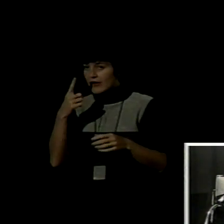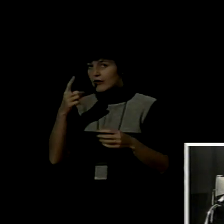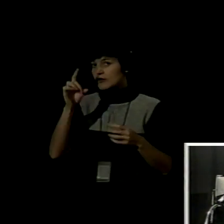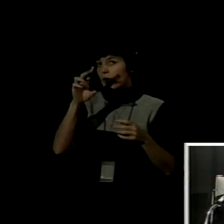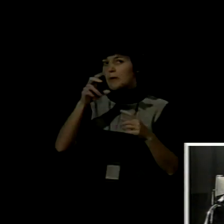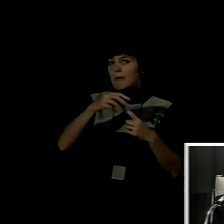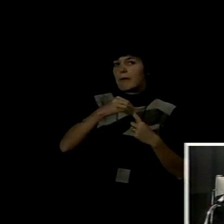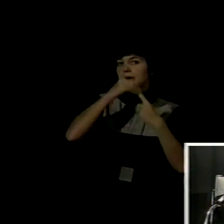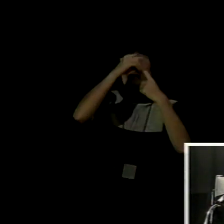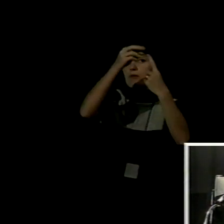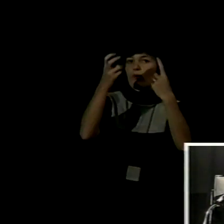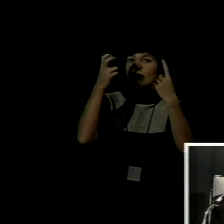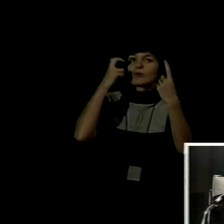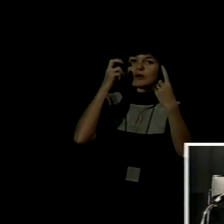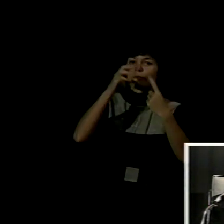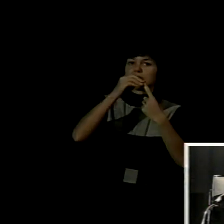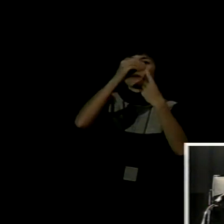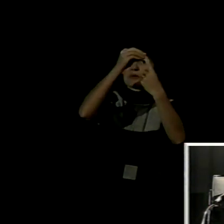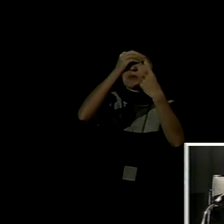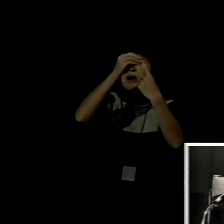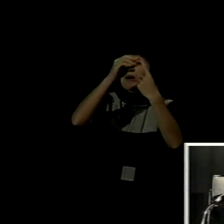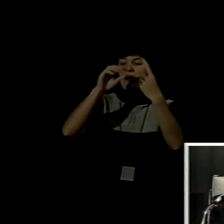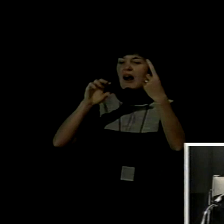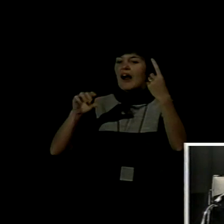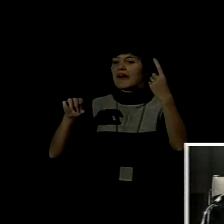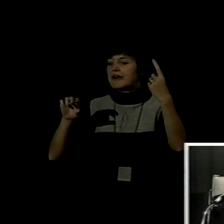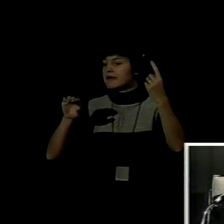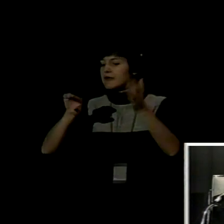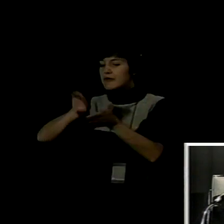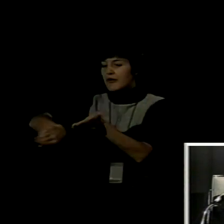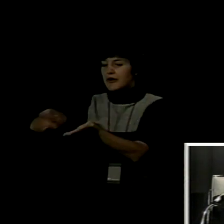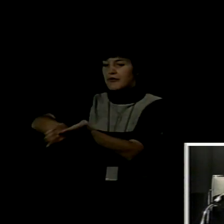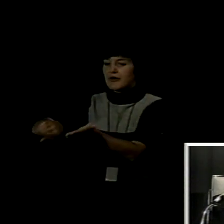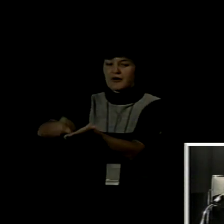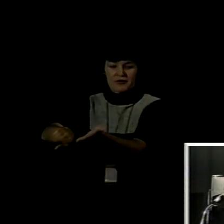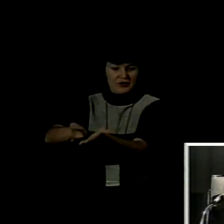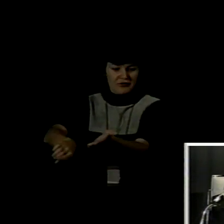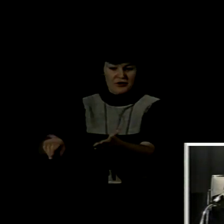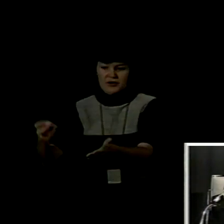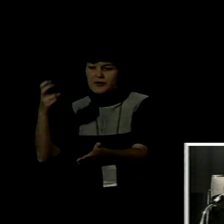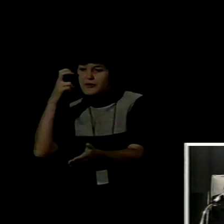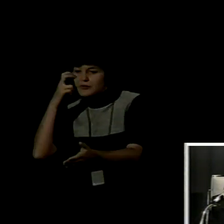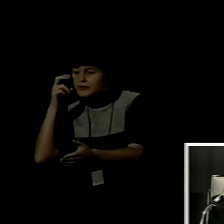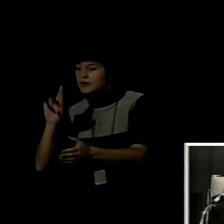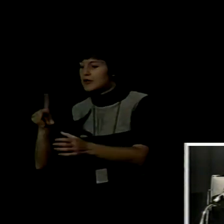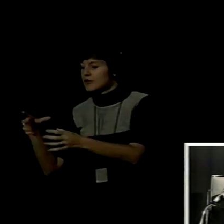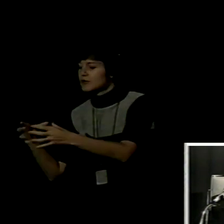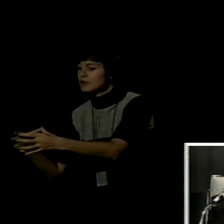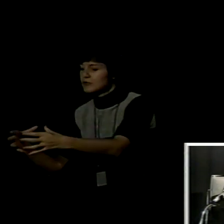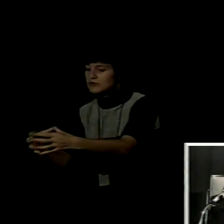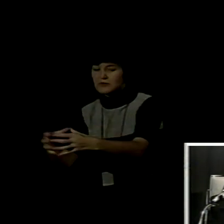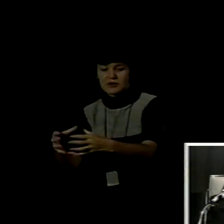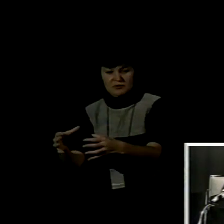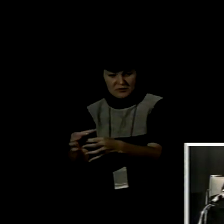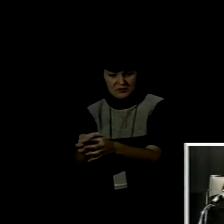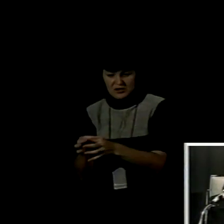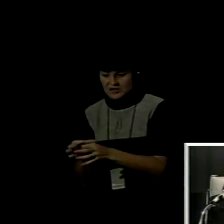coartando de esta manera la expresión de la forma de ser característica de las culturas minoritarias, desconociendo la realidad